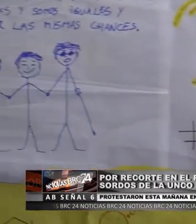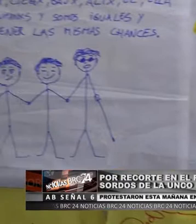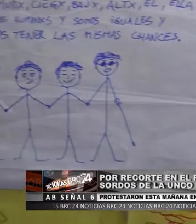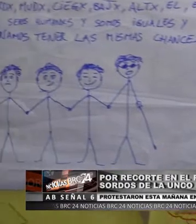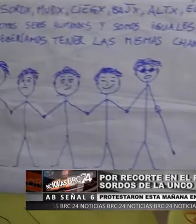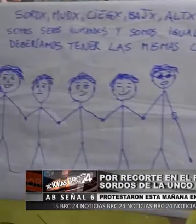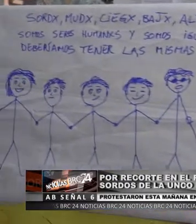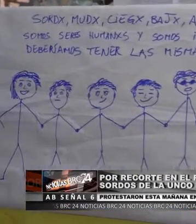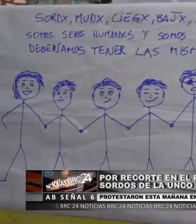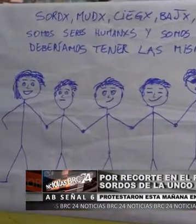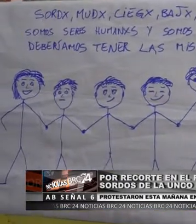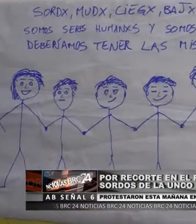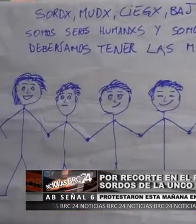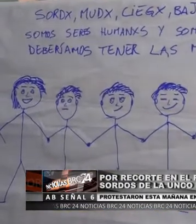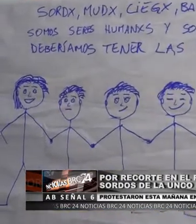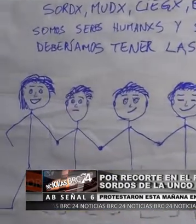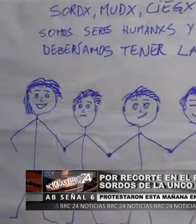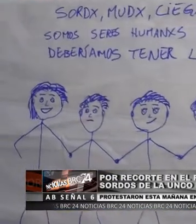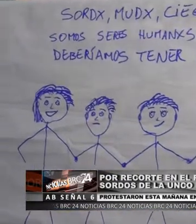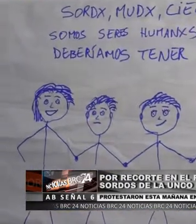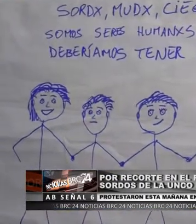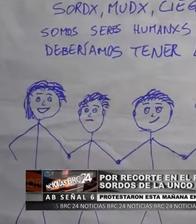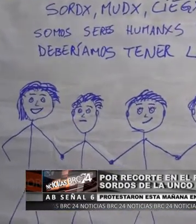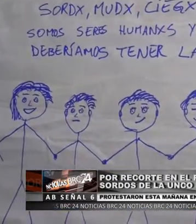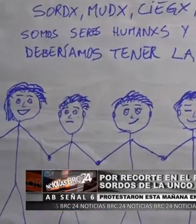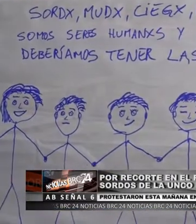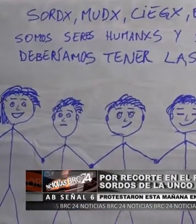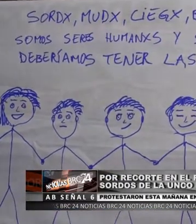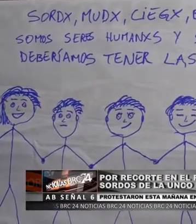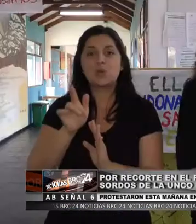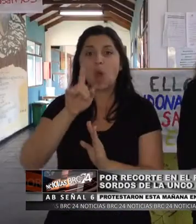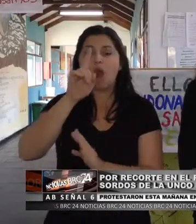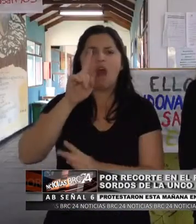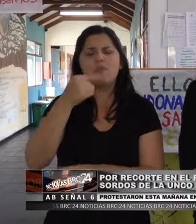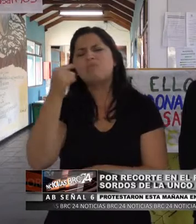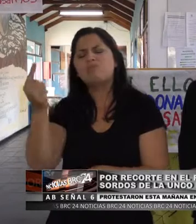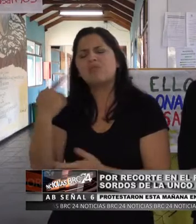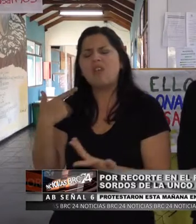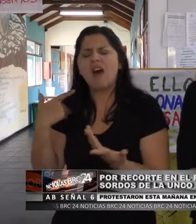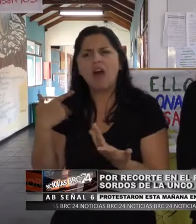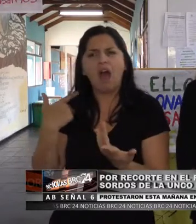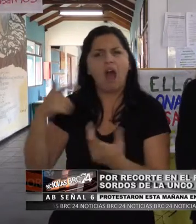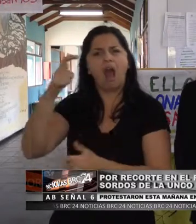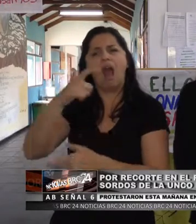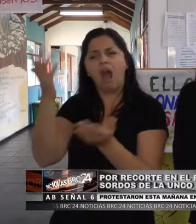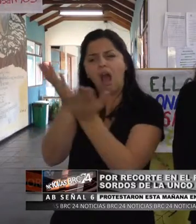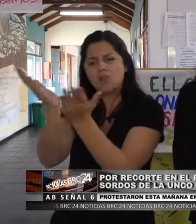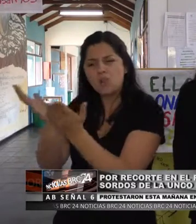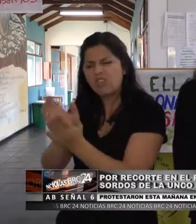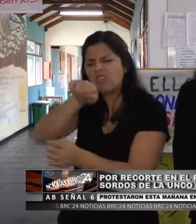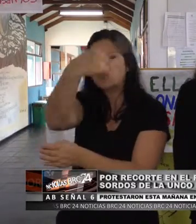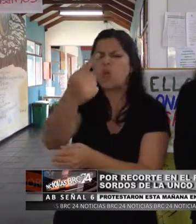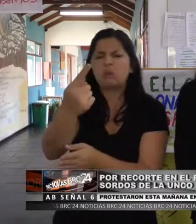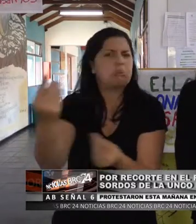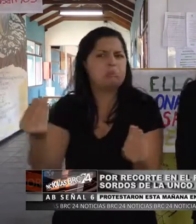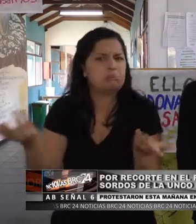tienen mucho apoyo. ¿Cómo se manifestaron los demás alumnos de este establecimiento? Sí, por suerte hubo un